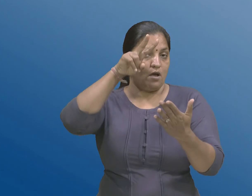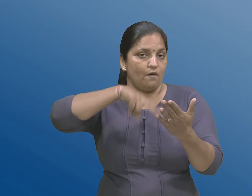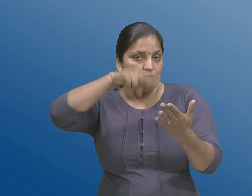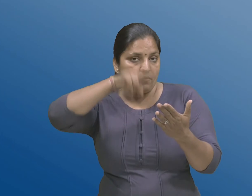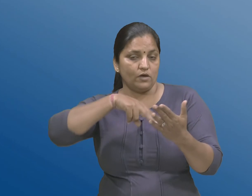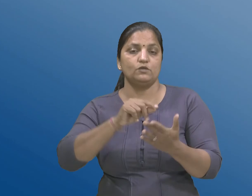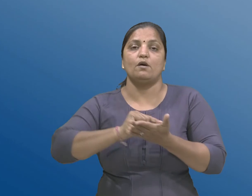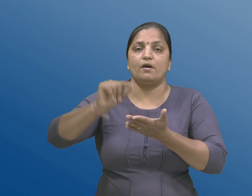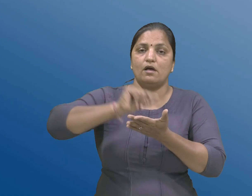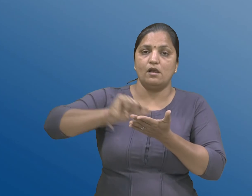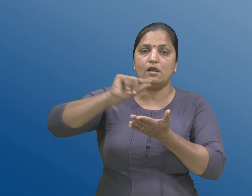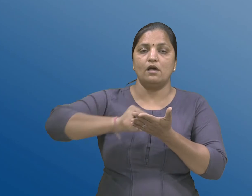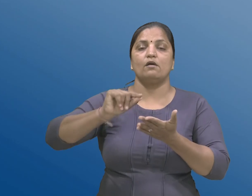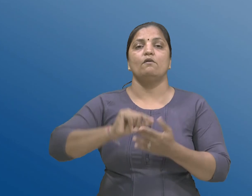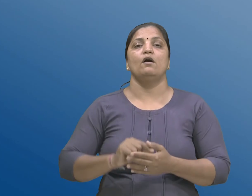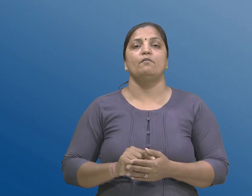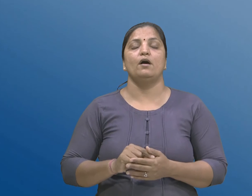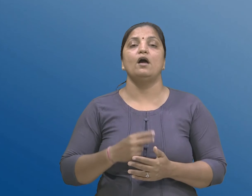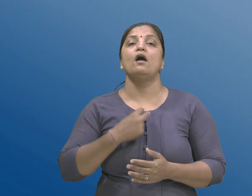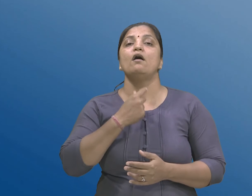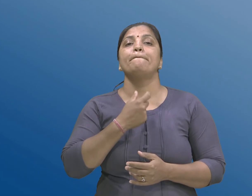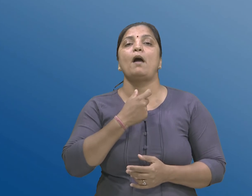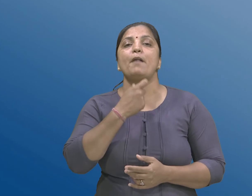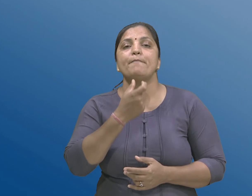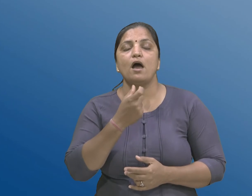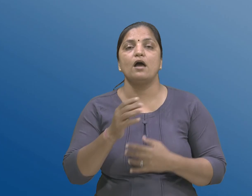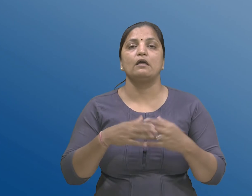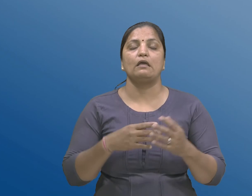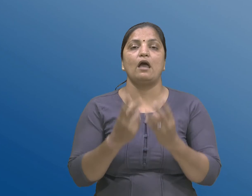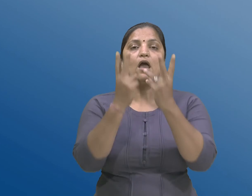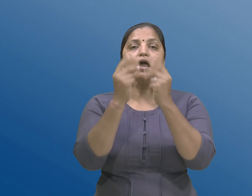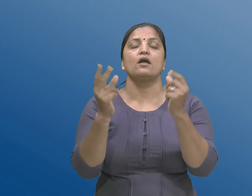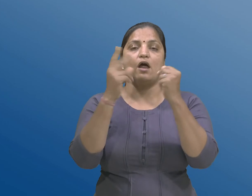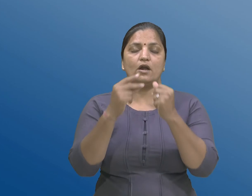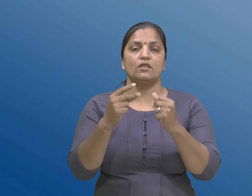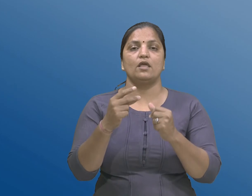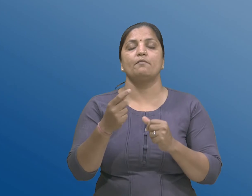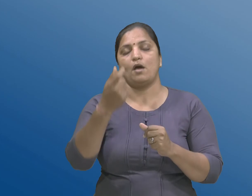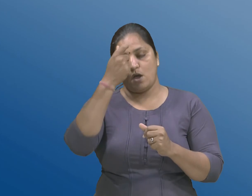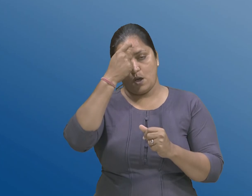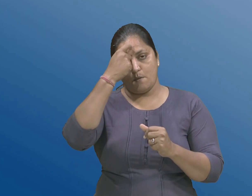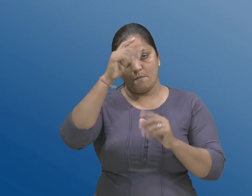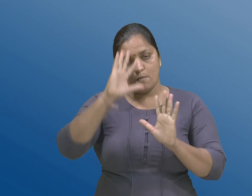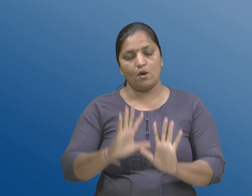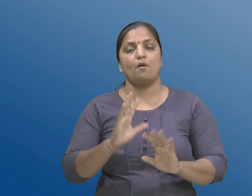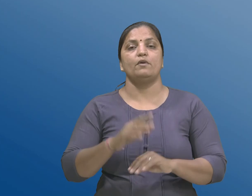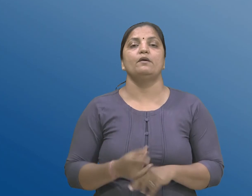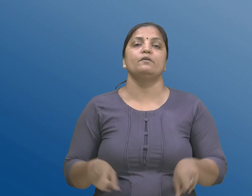लखवामा, उच्चारणों मा के गानितिक गणत्रियों करवामा मुश्केली तरीके तेनी मेलेज